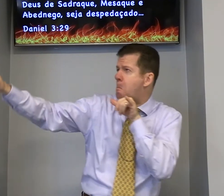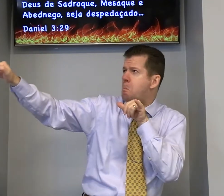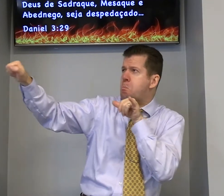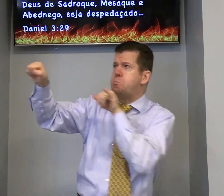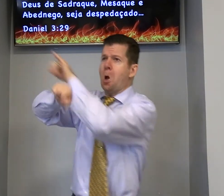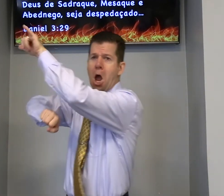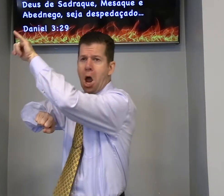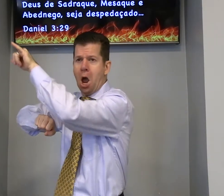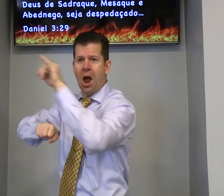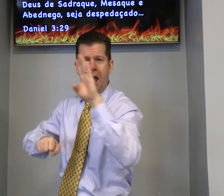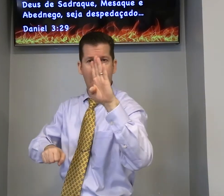blasfêmia